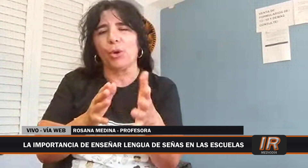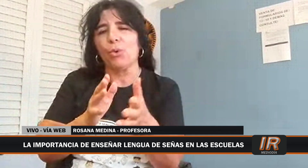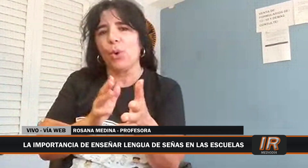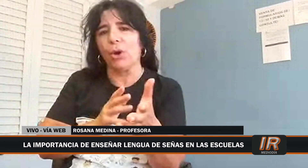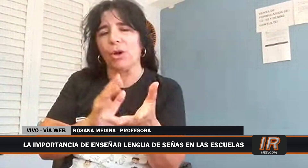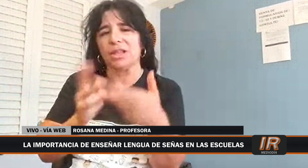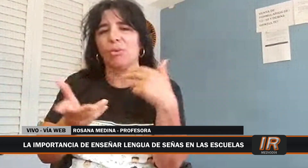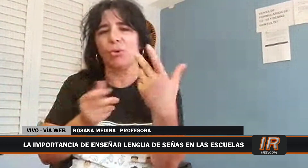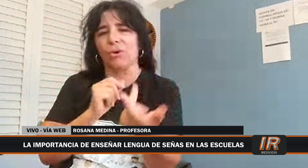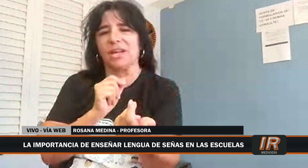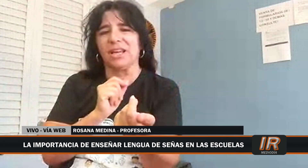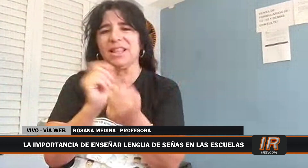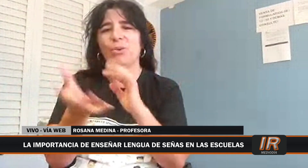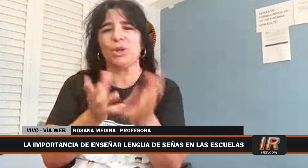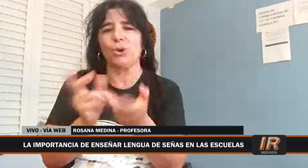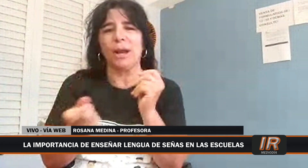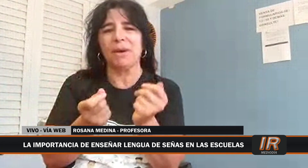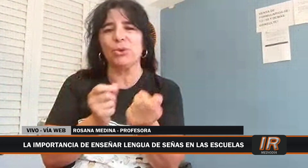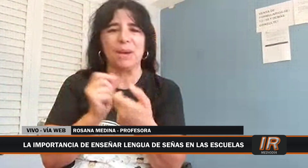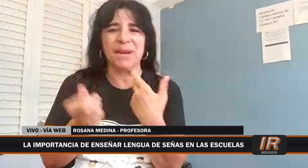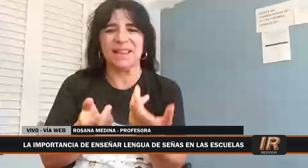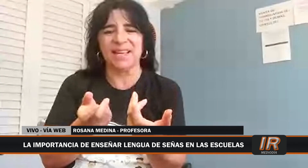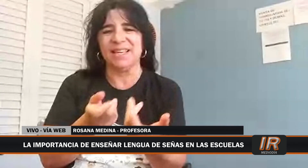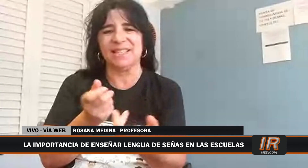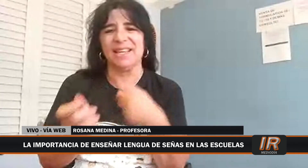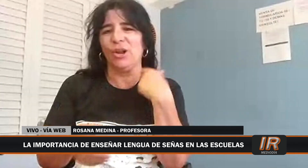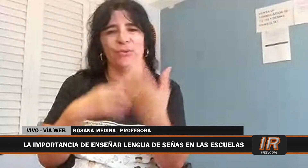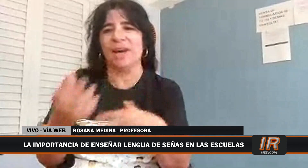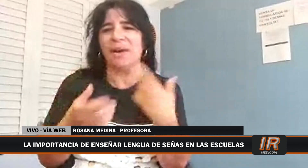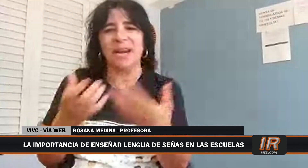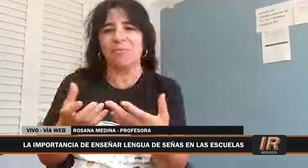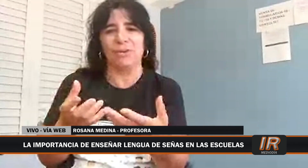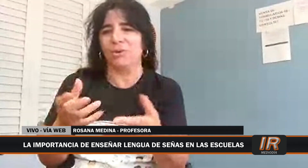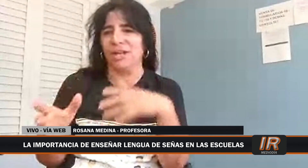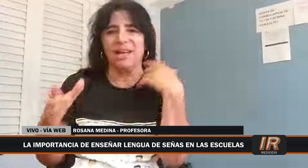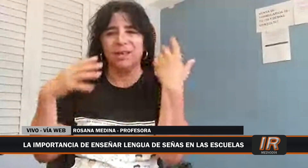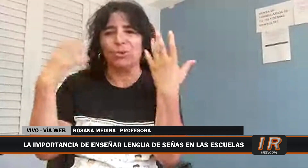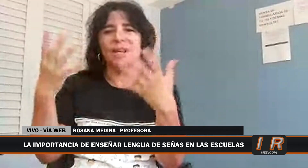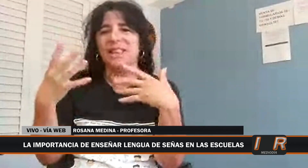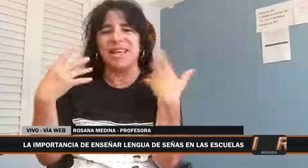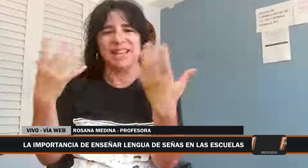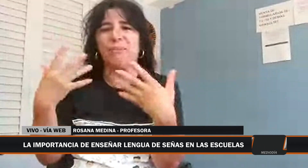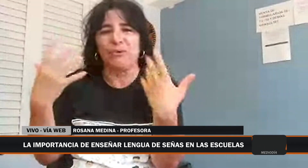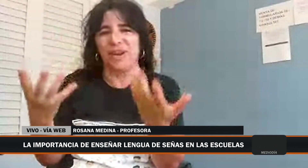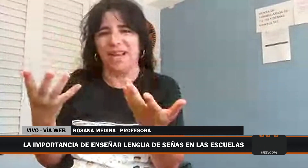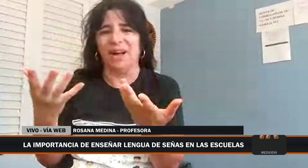es como un juego, está como, está jugando con las manos y aprende, y lo fija más rápido, porque su mente está muy fresca.